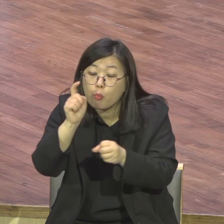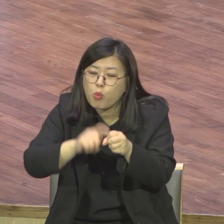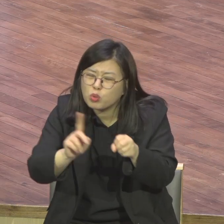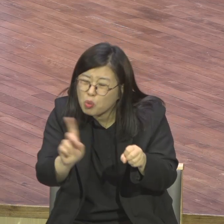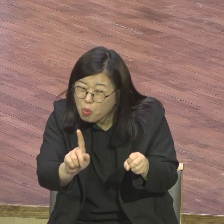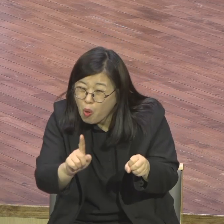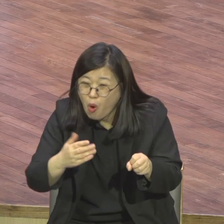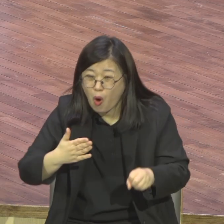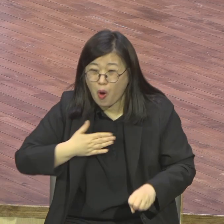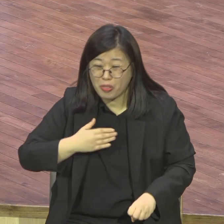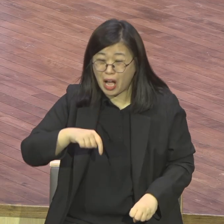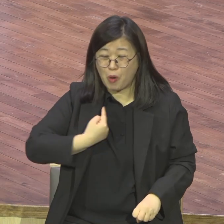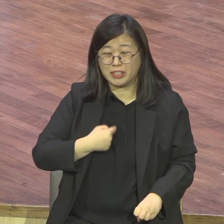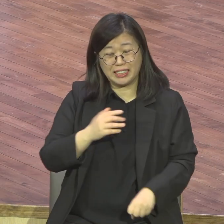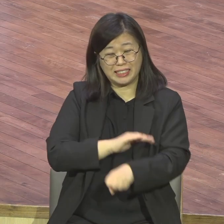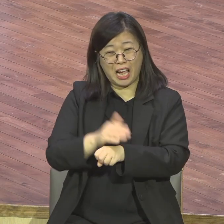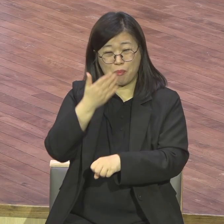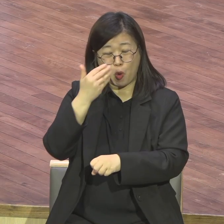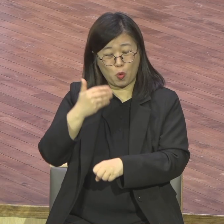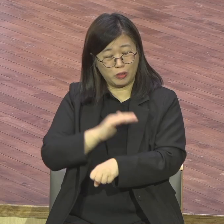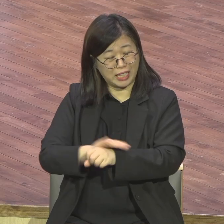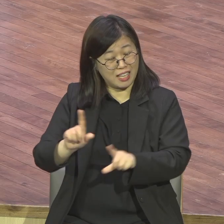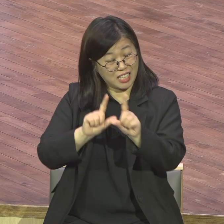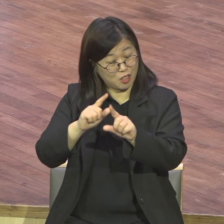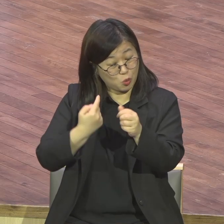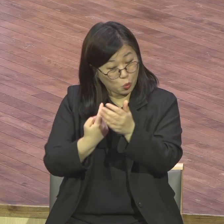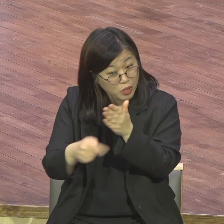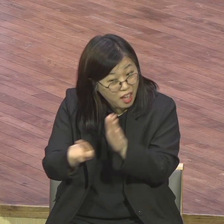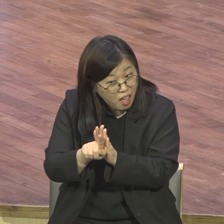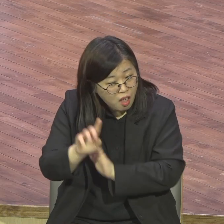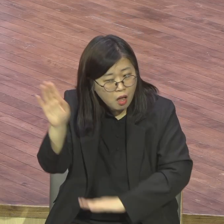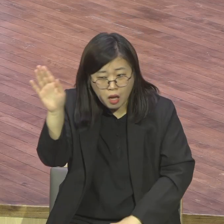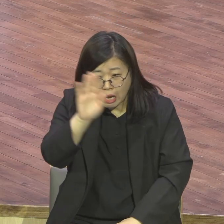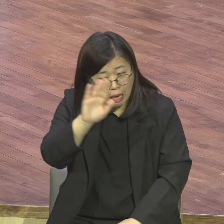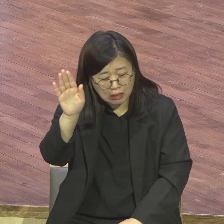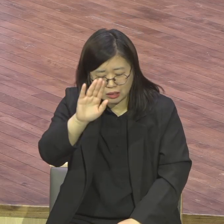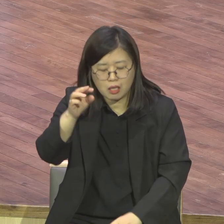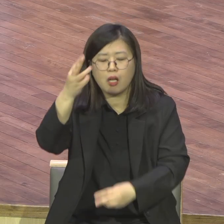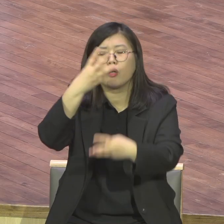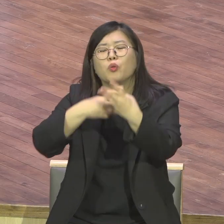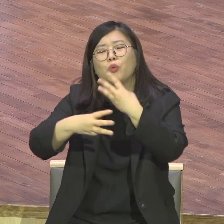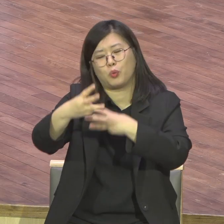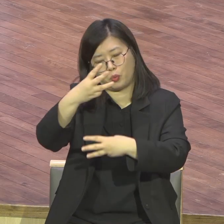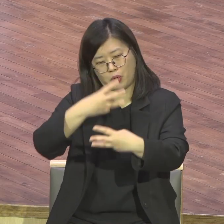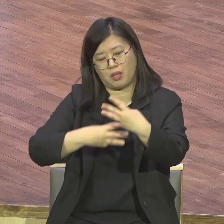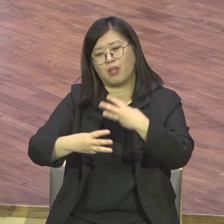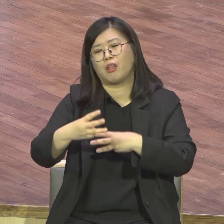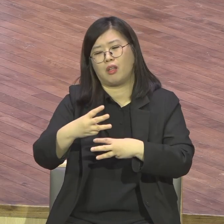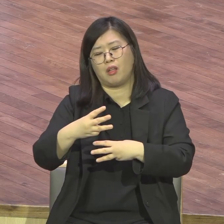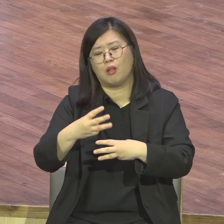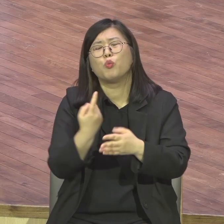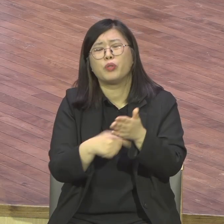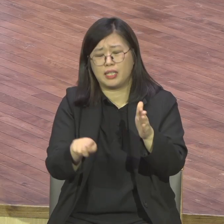플랫폼은 맞습니다 플랫폼 베이스가 딱 튼튼해야지요 베이스가